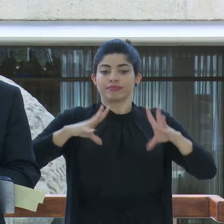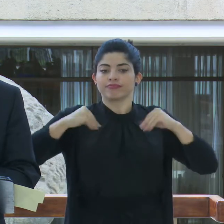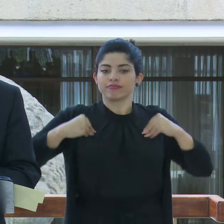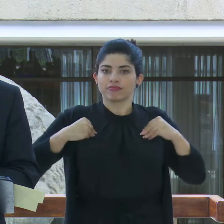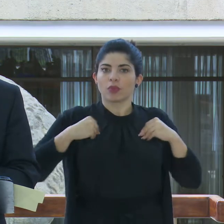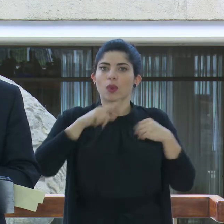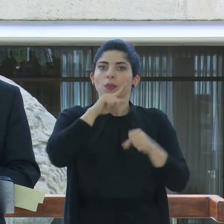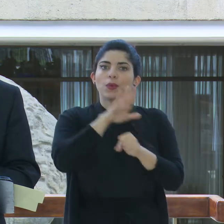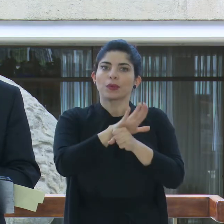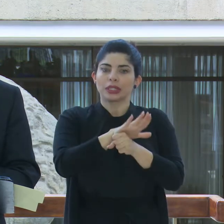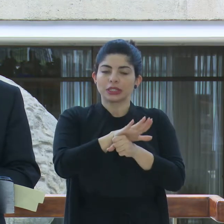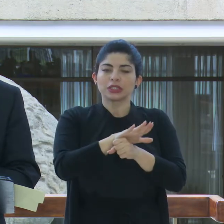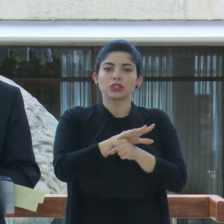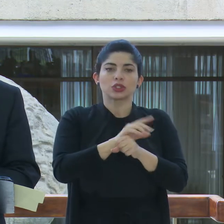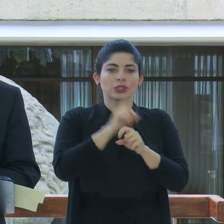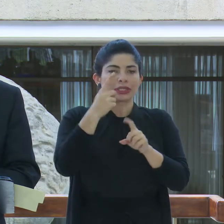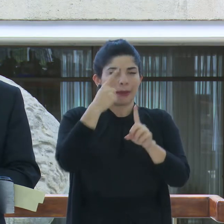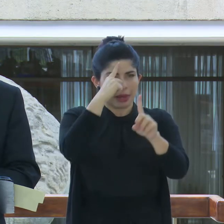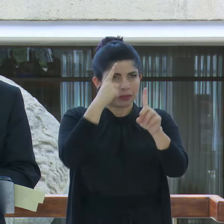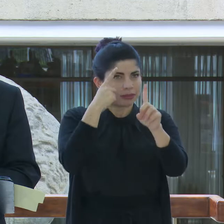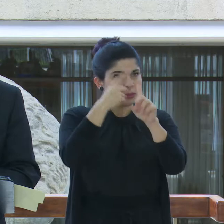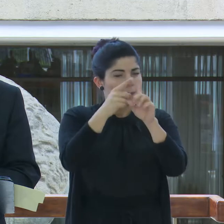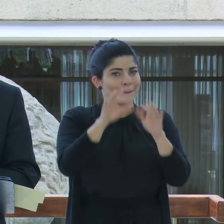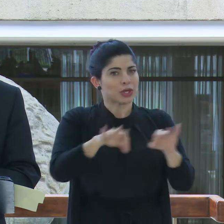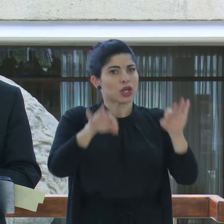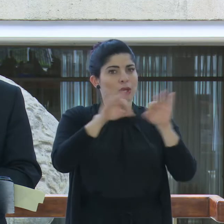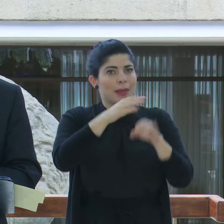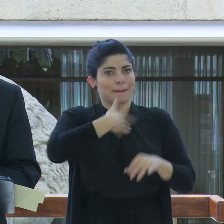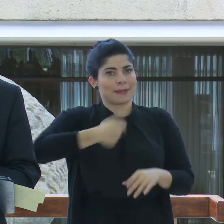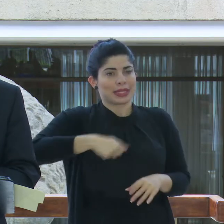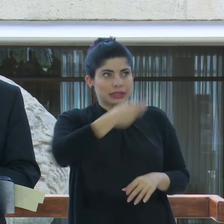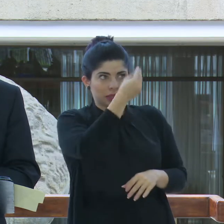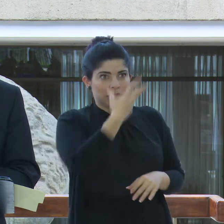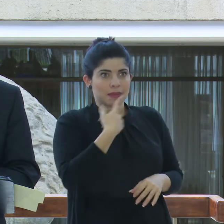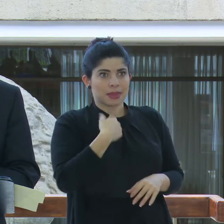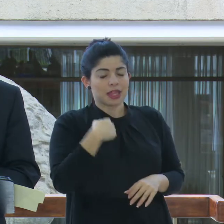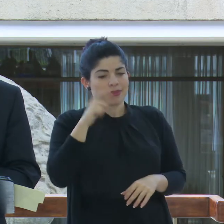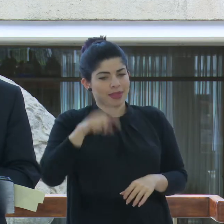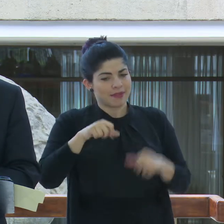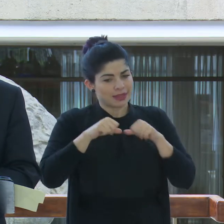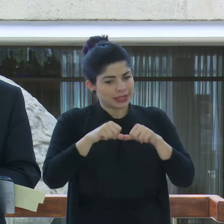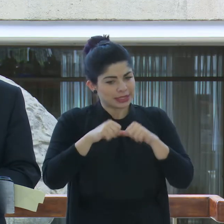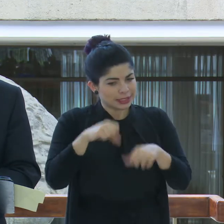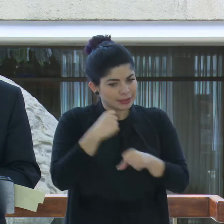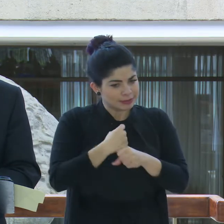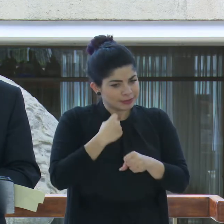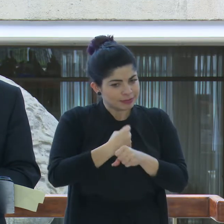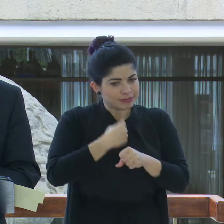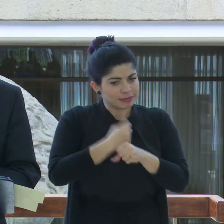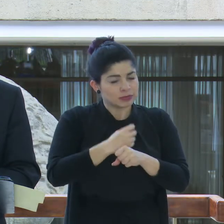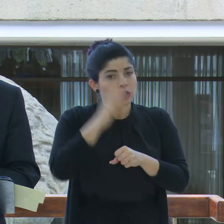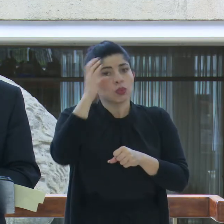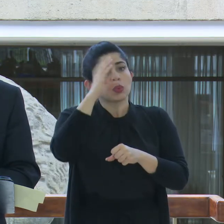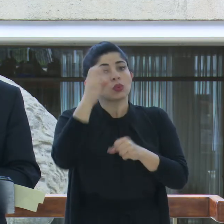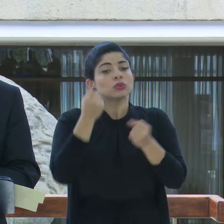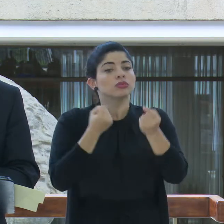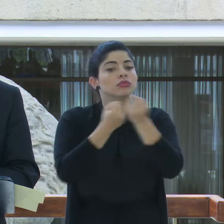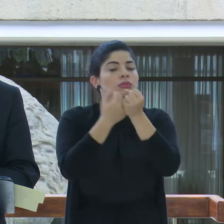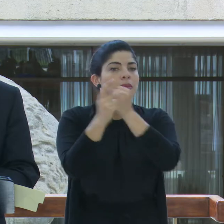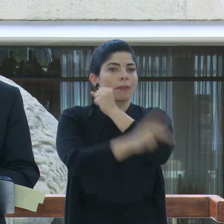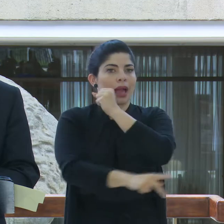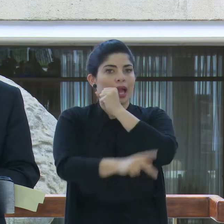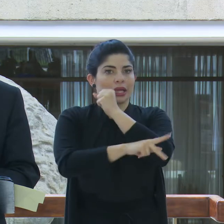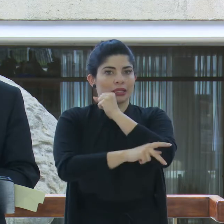compromiso con la prioridad que ha dado el señor presidente de seguir trabajando con la contribución patriótica